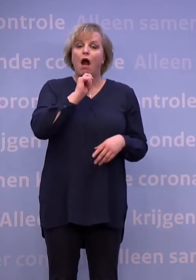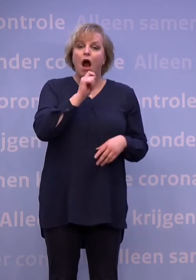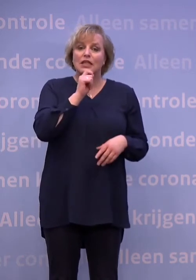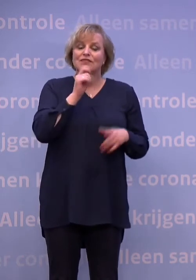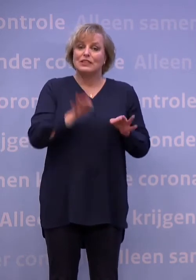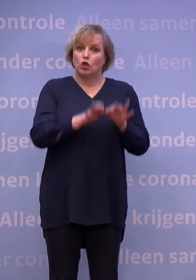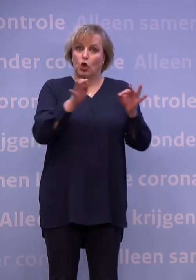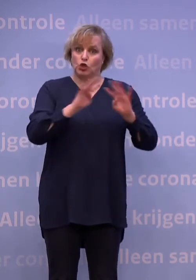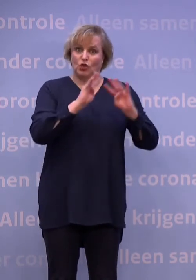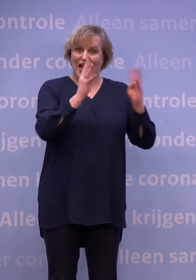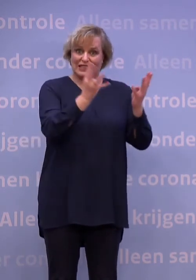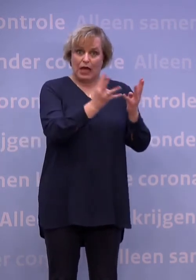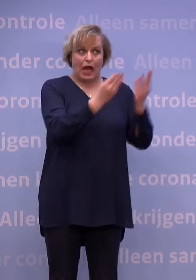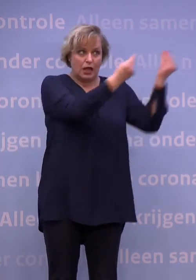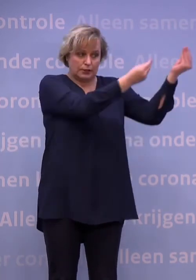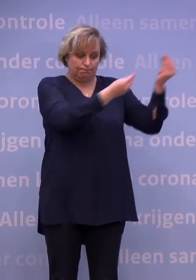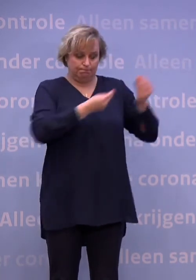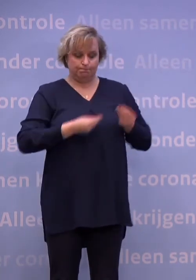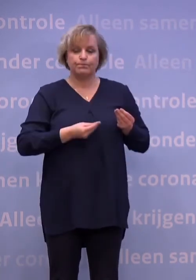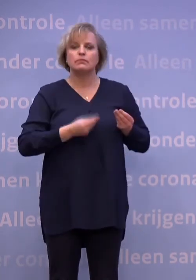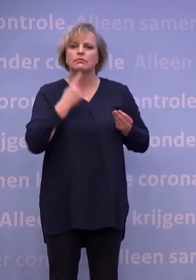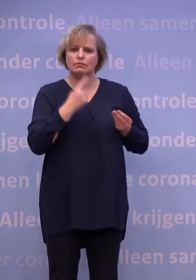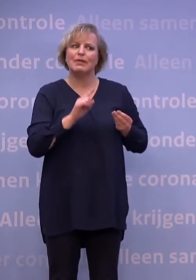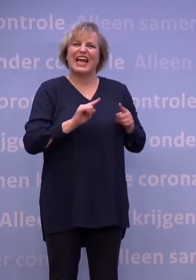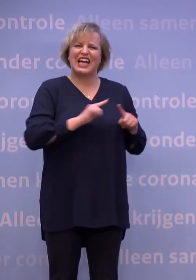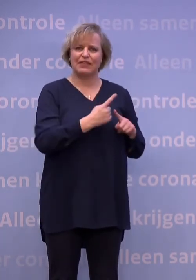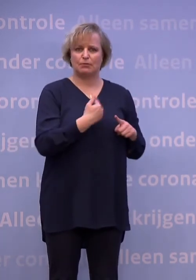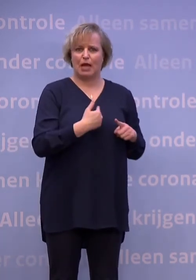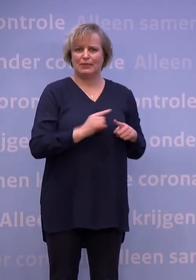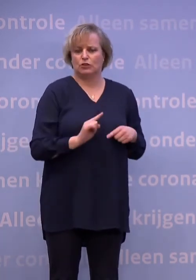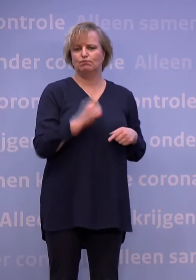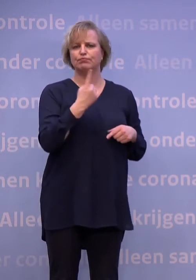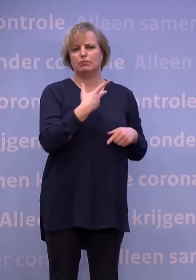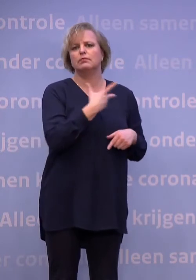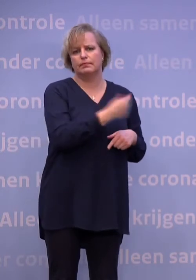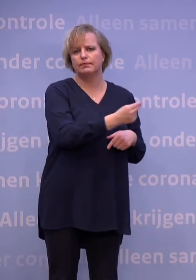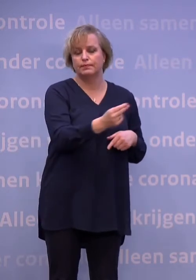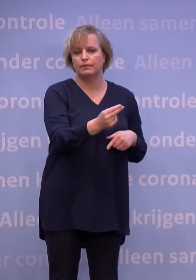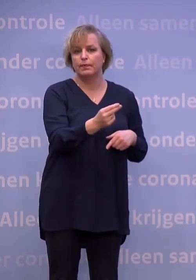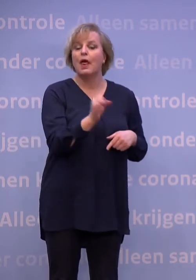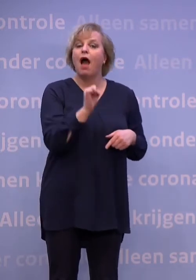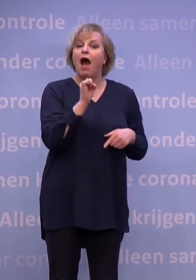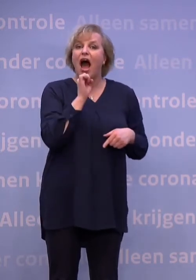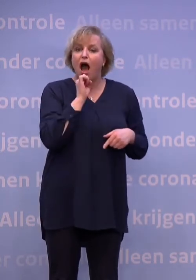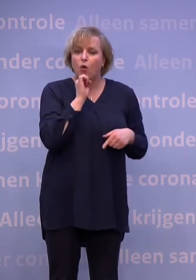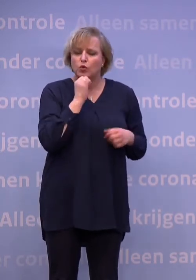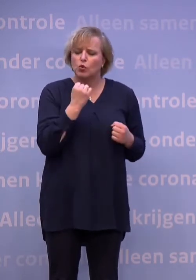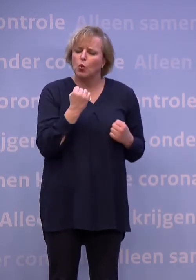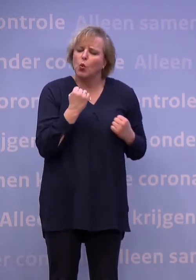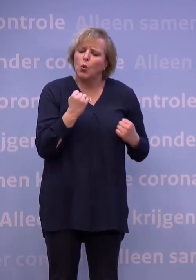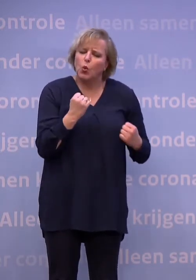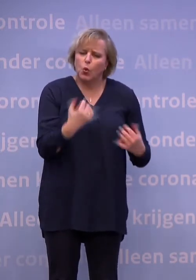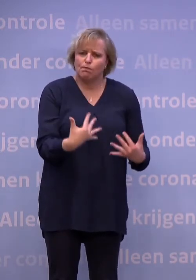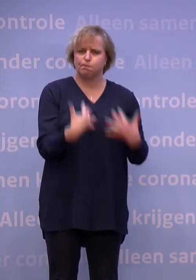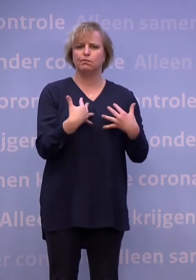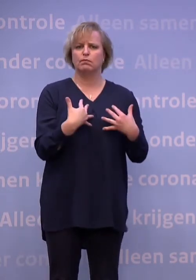Gezondheidsraad, bewust voor om de meest kwetsbare mensen te beschermen. Juist ouderen worden onevenredig hard door het